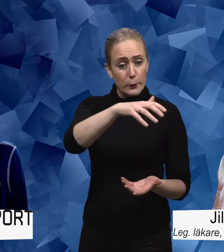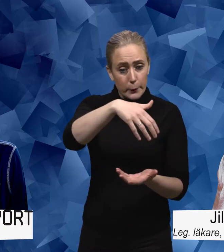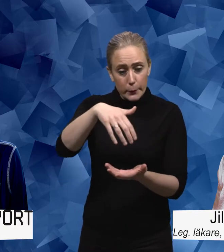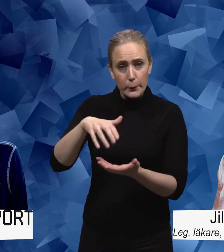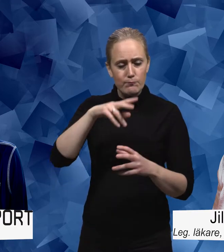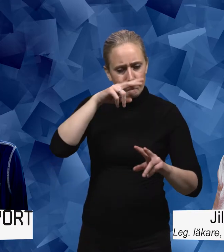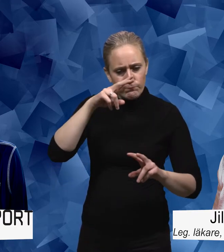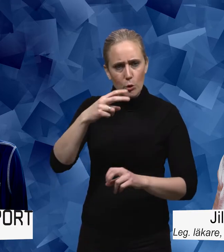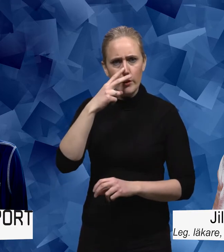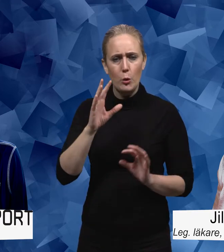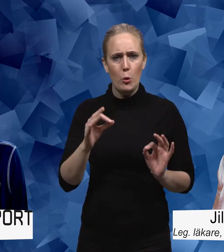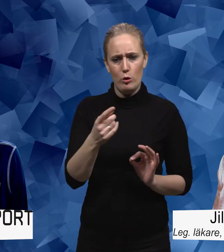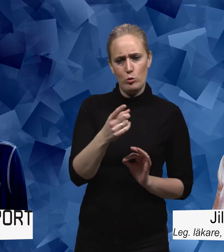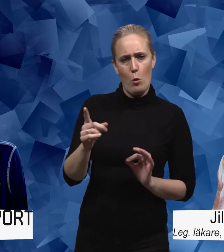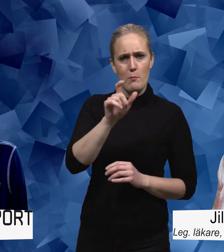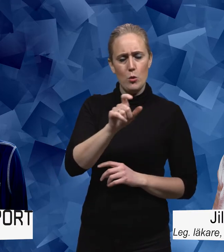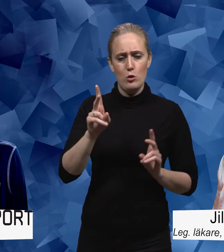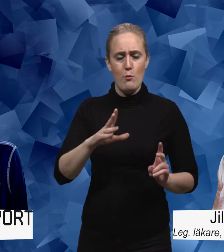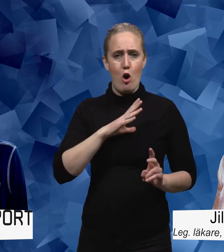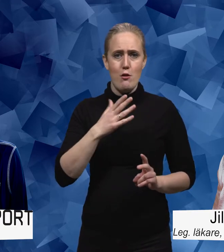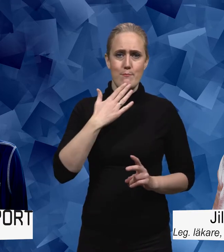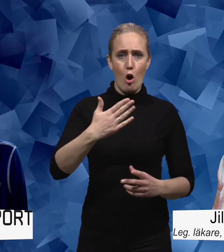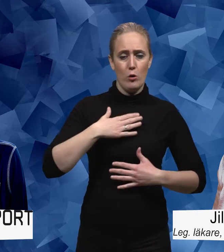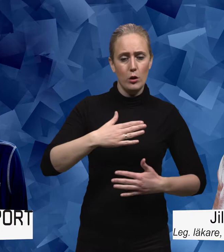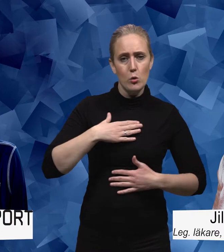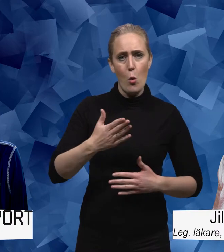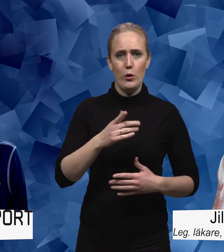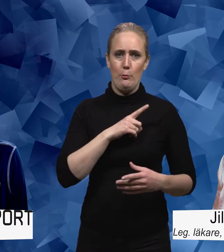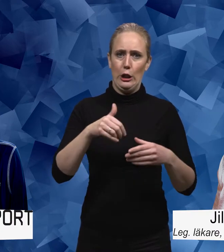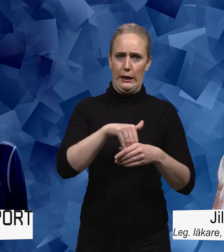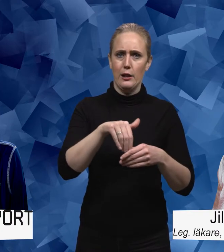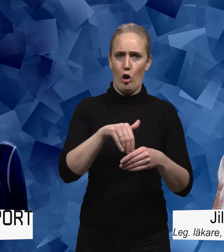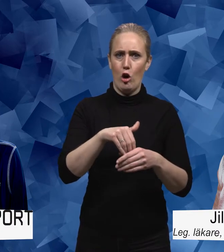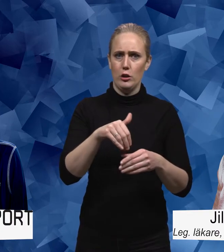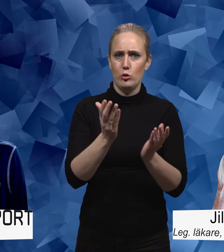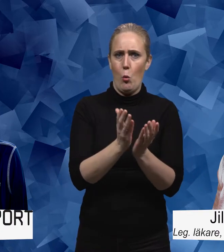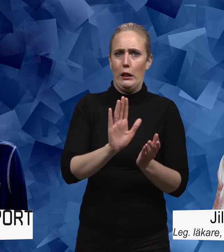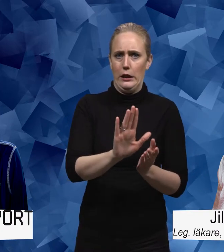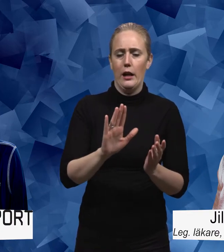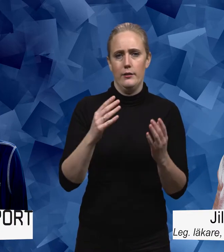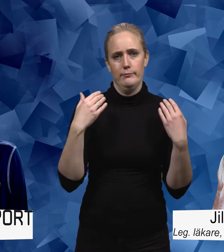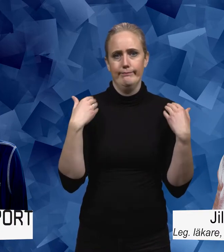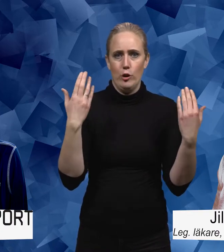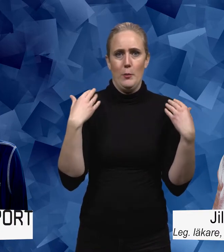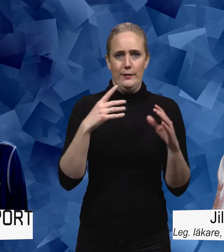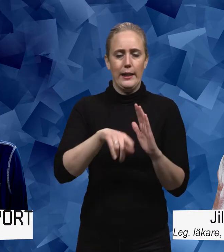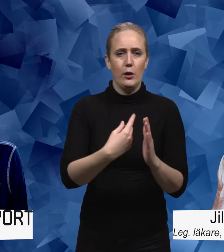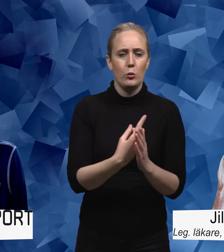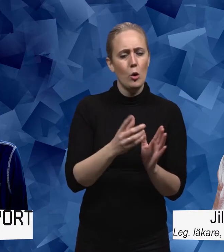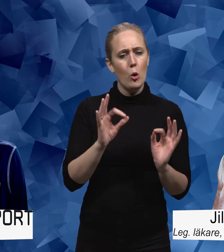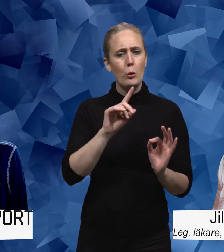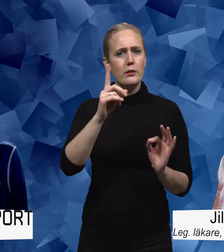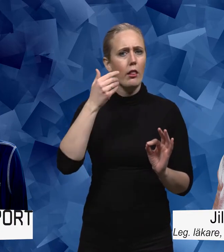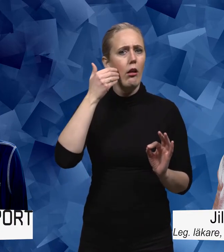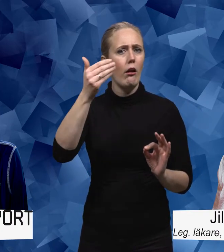de här som hade bra kondition eller som deltog i skoljömpan jättemycket? Hur var deras risk för att senare i livet